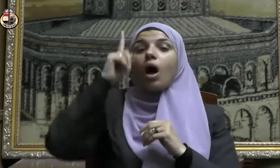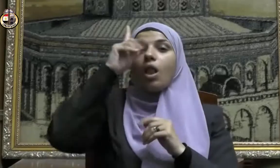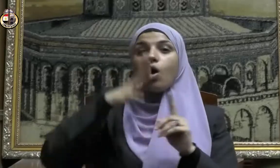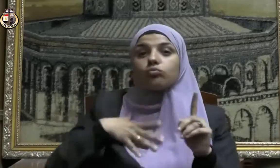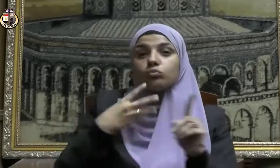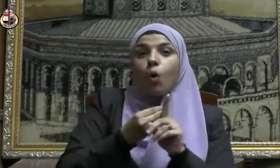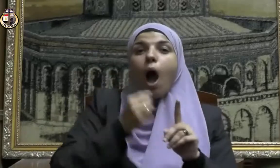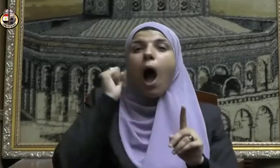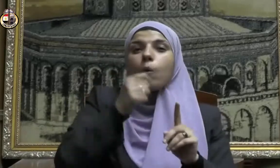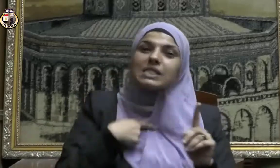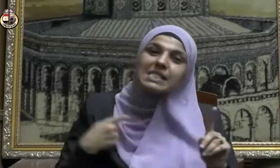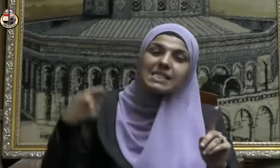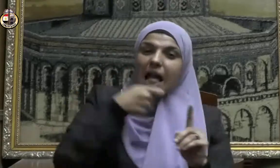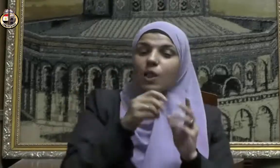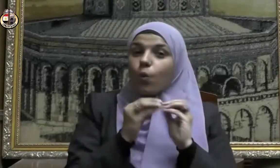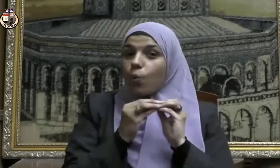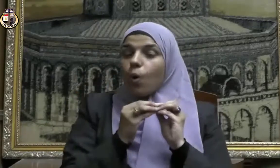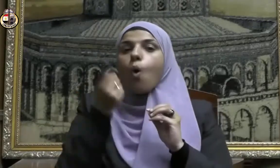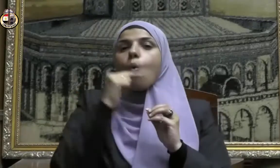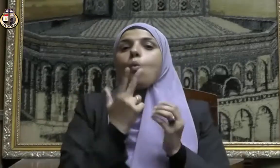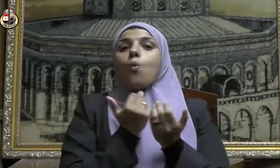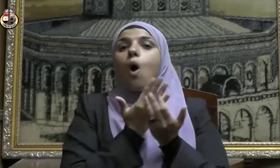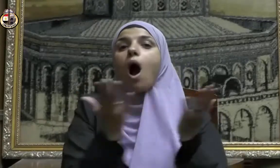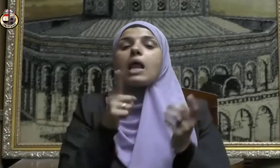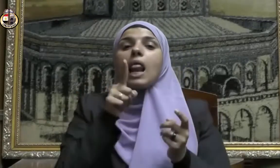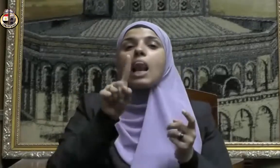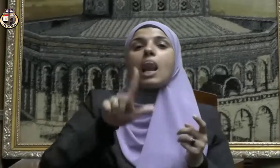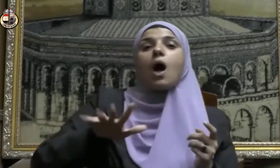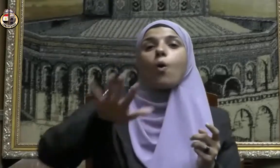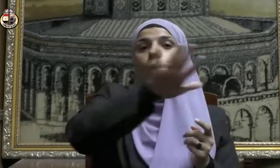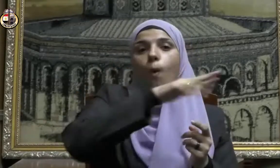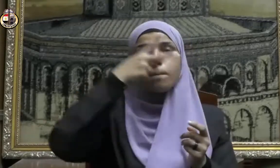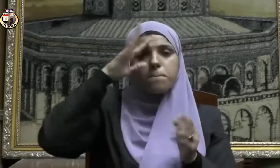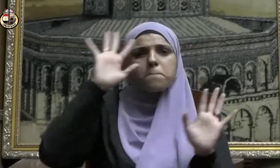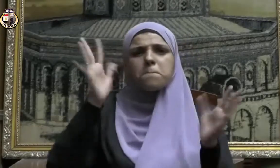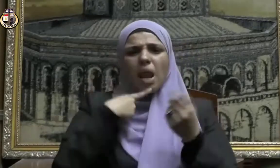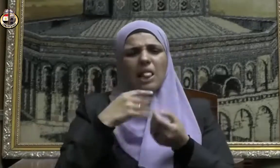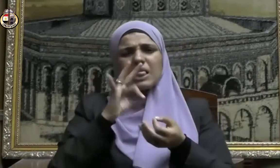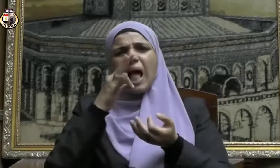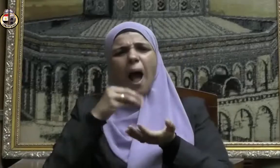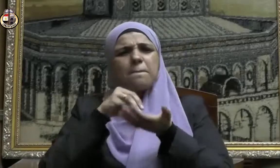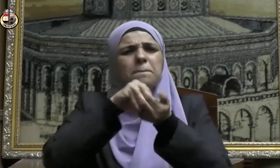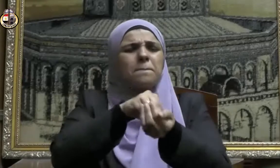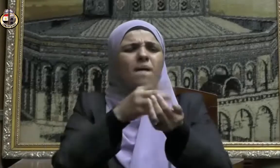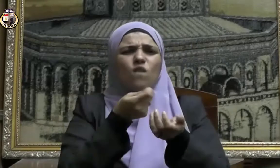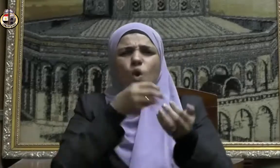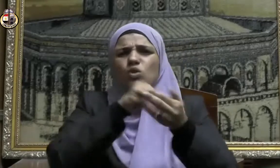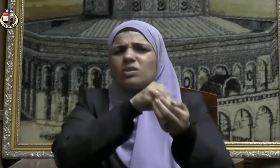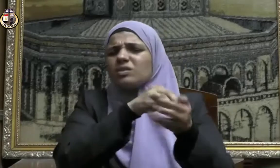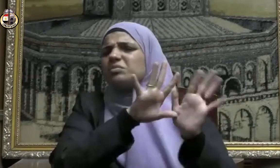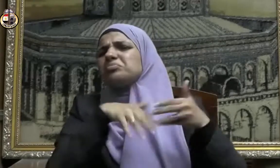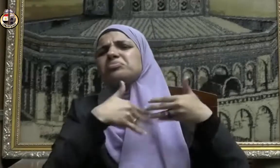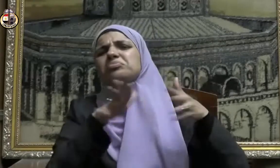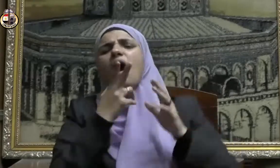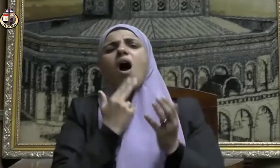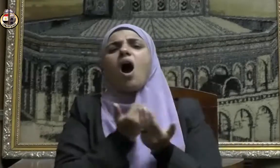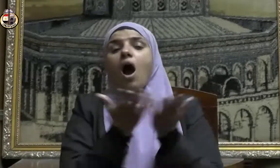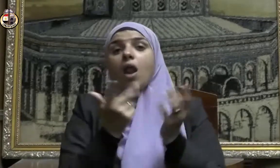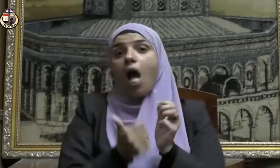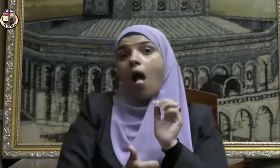مليككم وخير لكم من إعطاء الذهب والورق وخير لكم من أن تلقوا